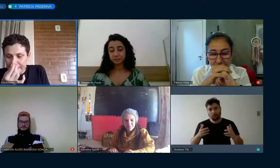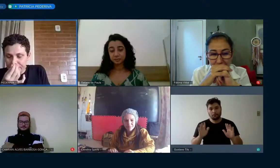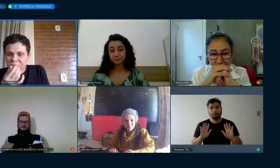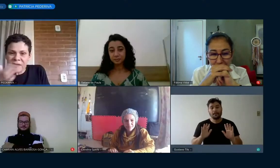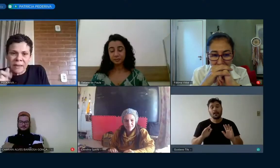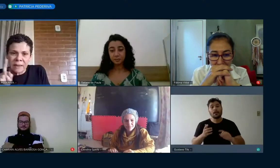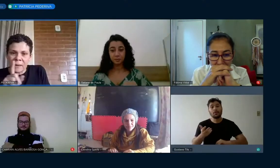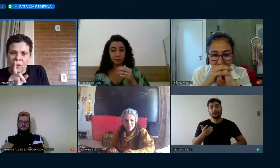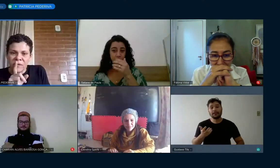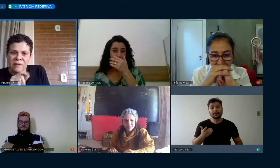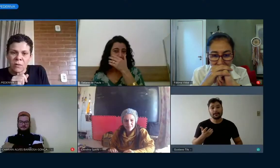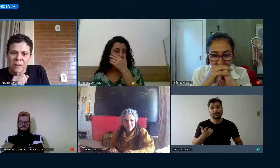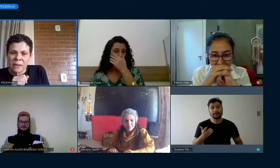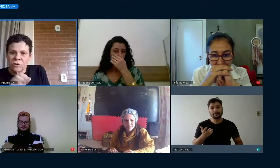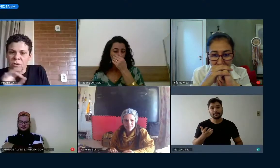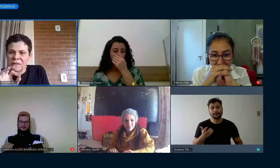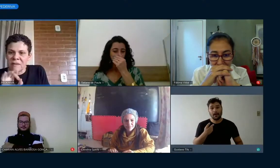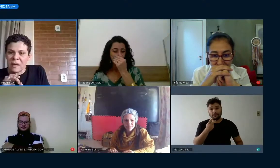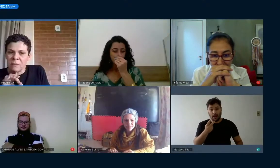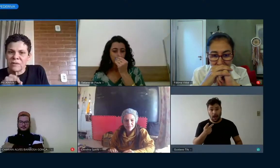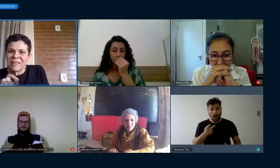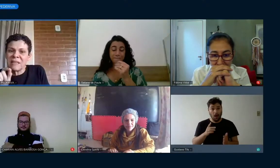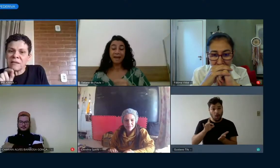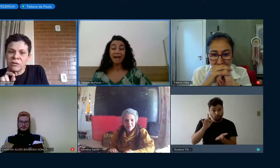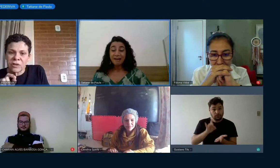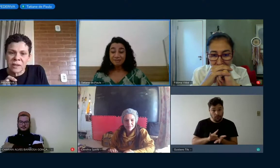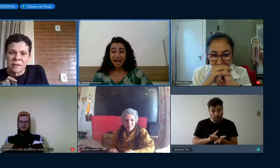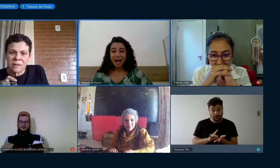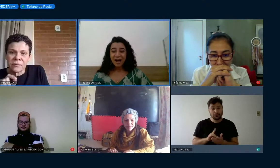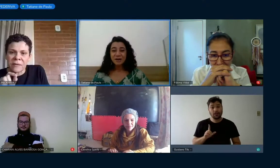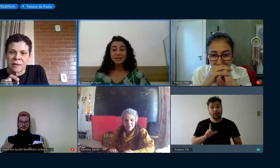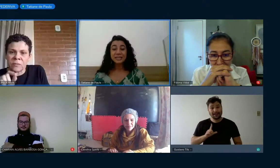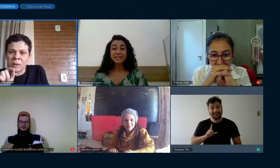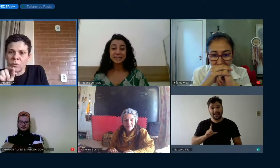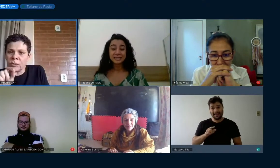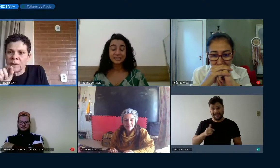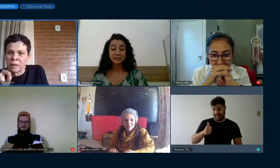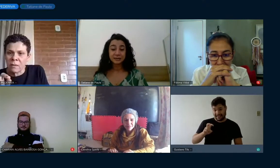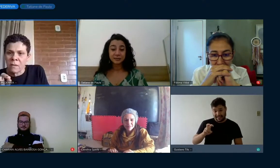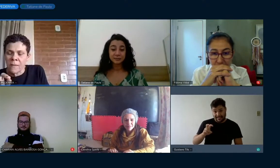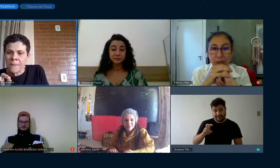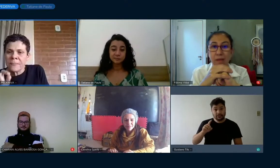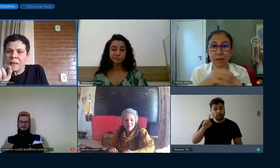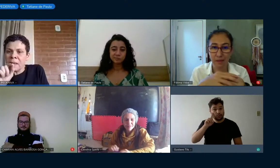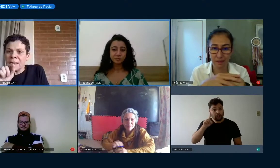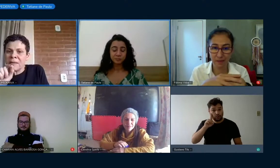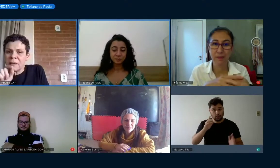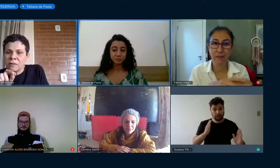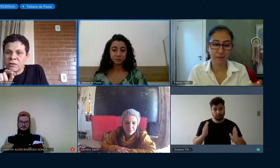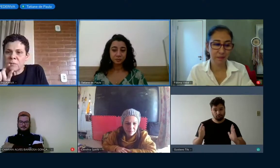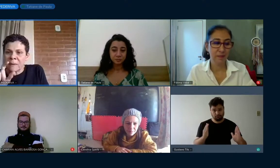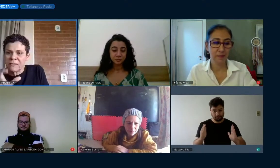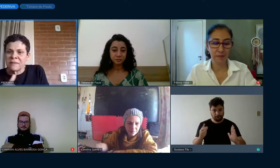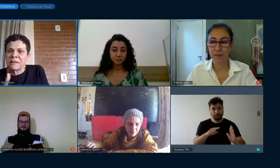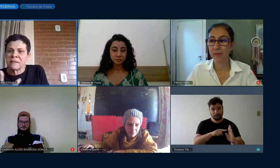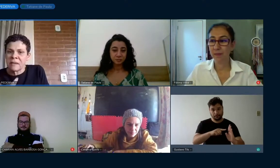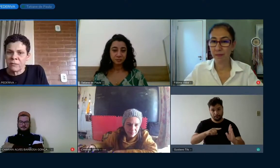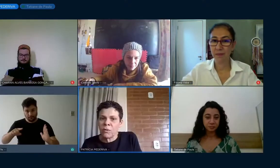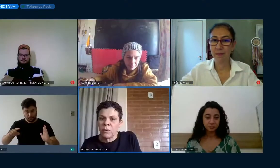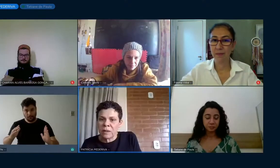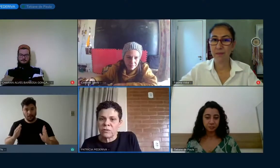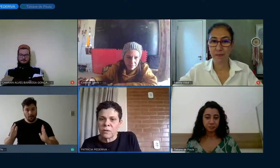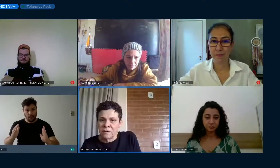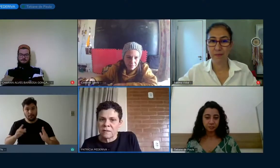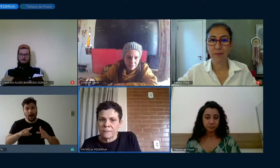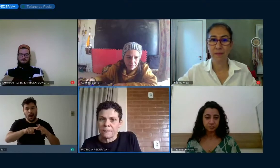dizer que oficialmente nós temos 15 dias Fátima Luto e Carol 15 dias para fazer